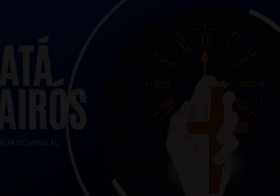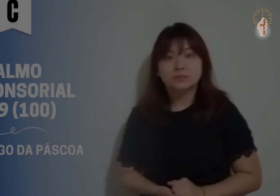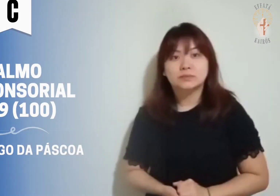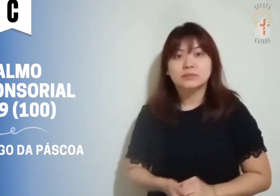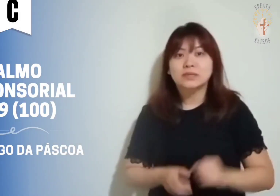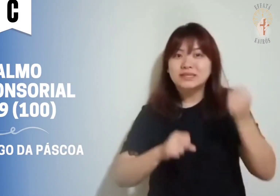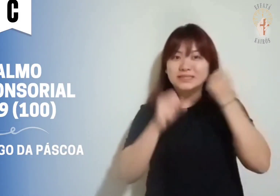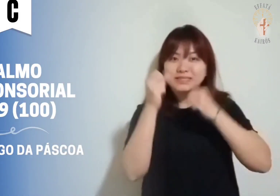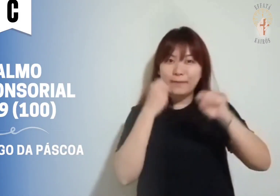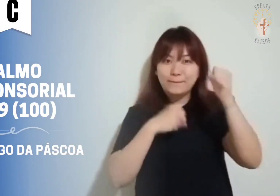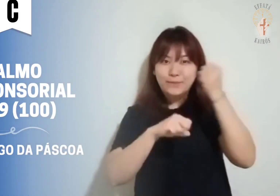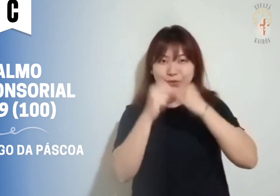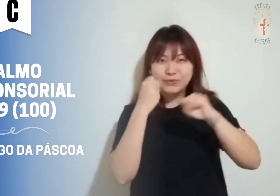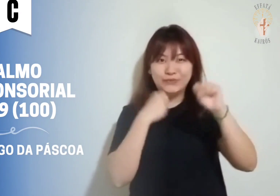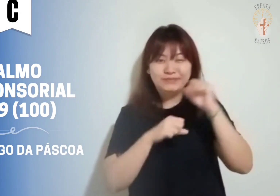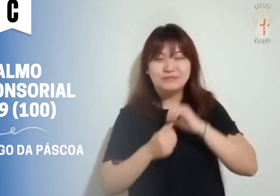Salmo responsorial